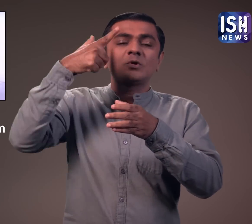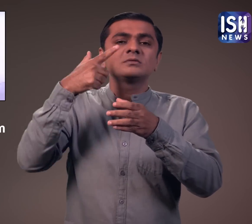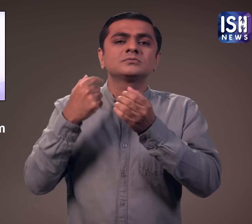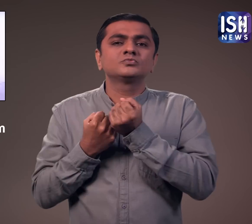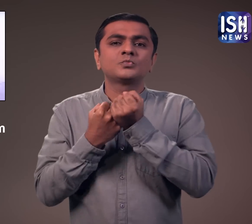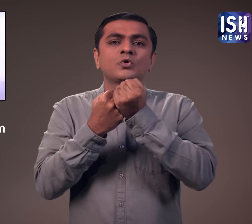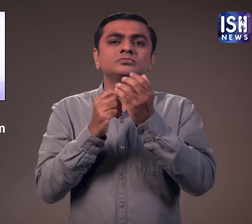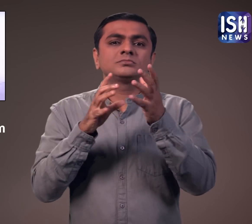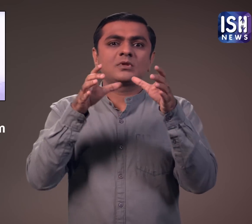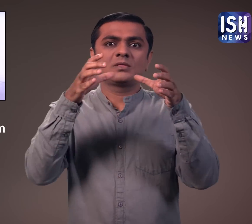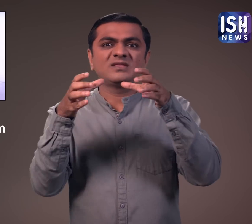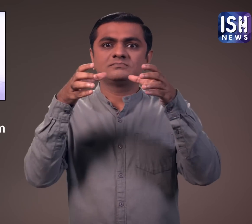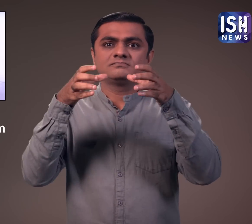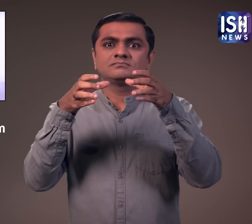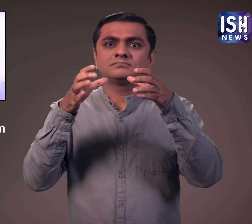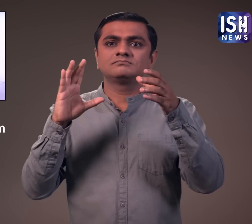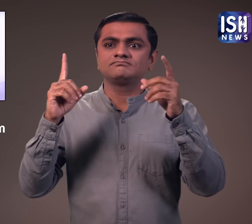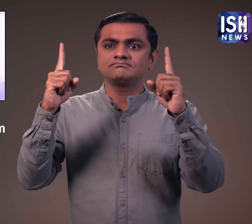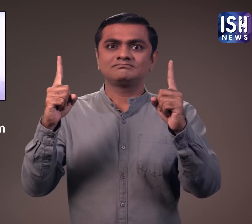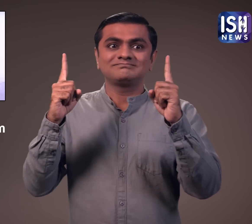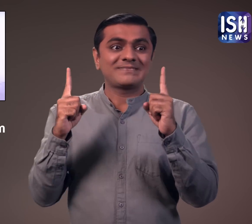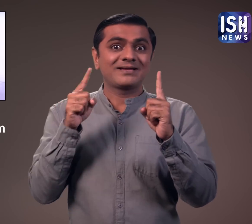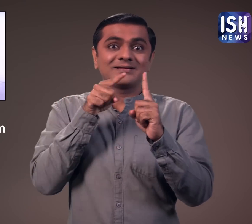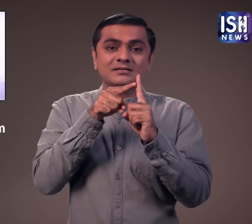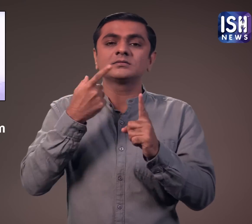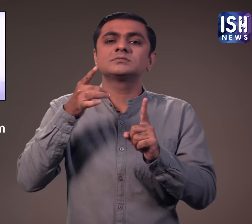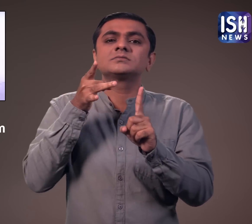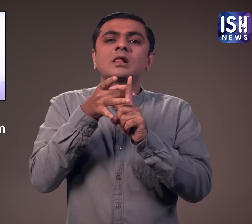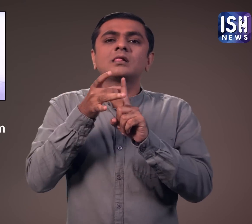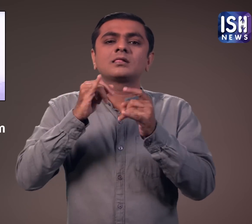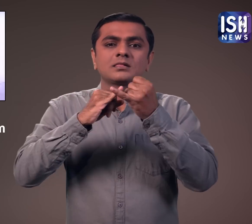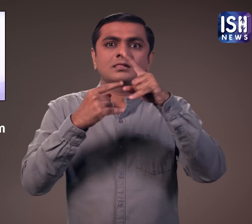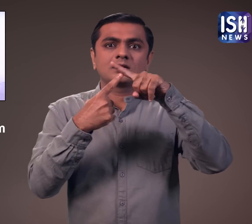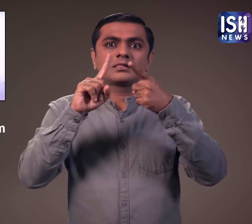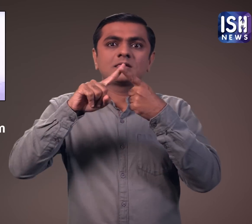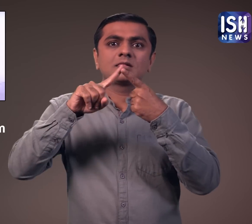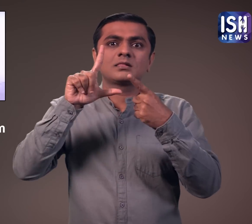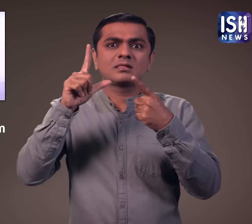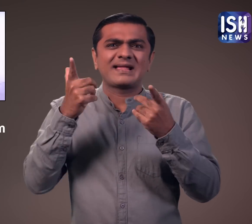6500 किलोग्राम की स्टील संरंचना बनाई गई है।